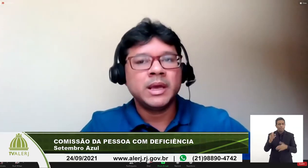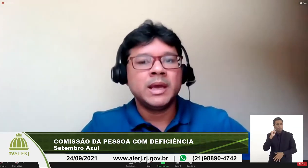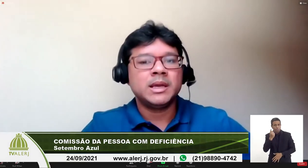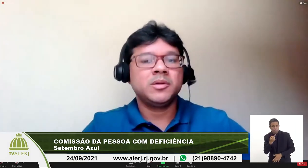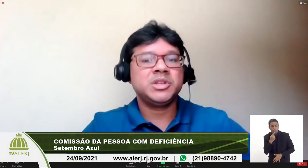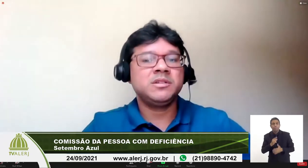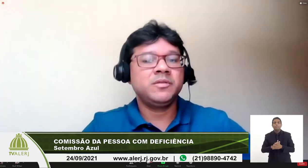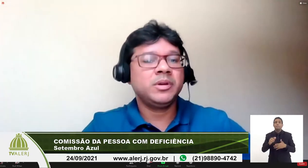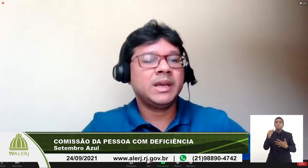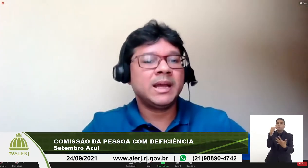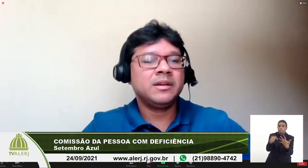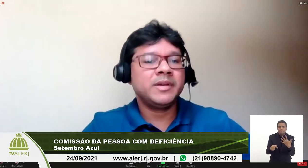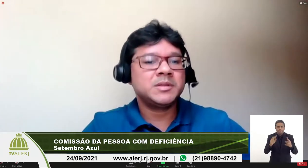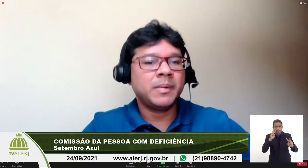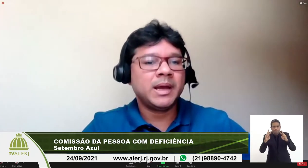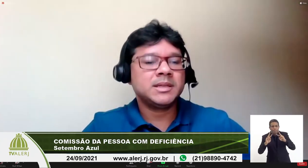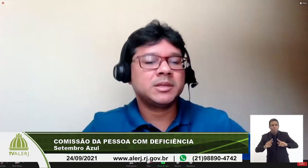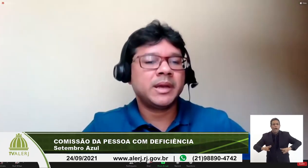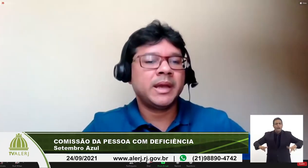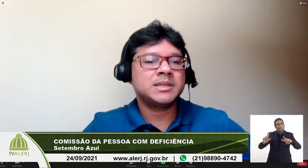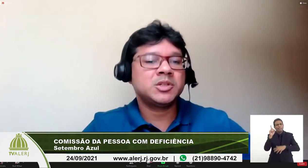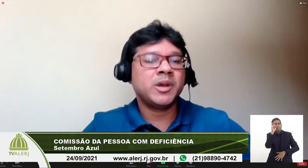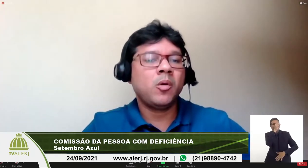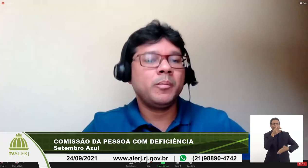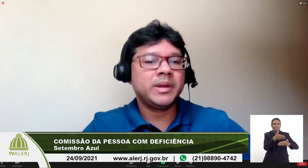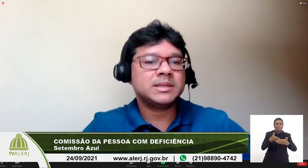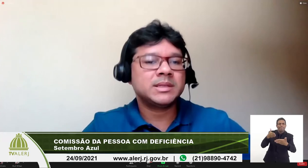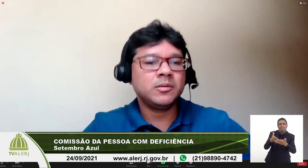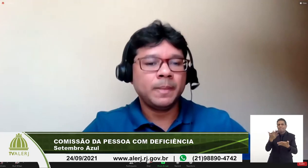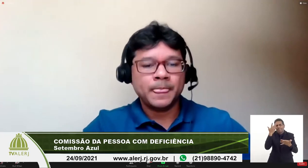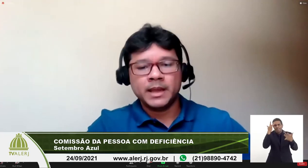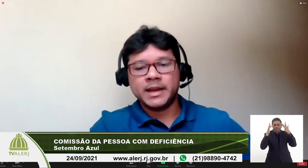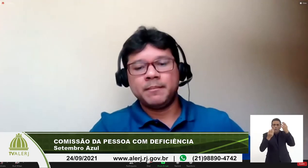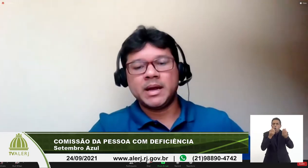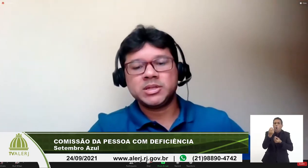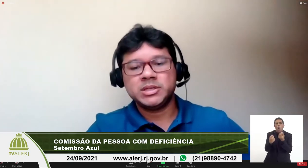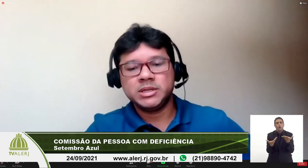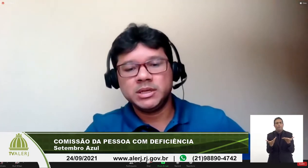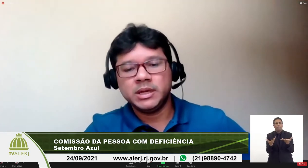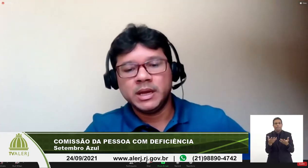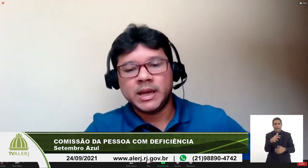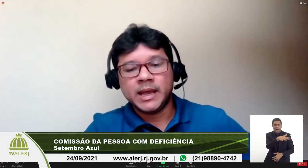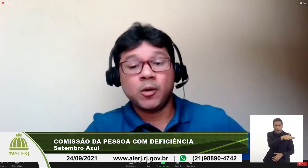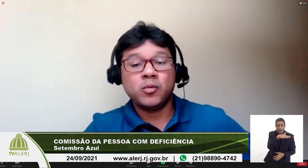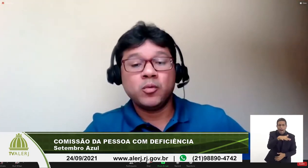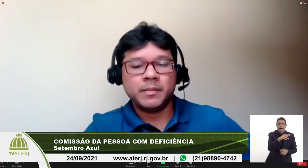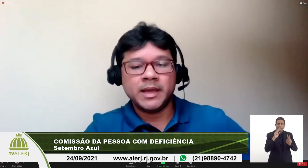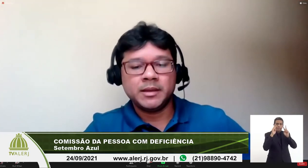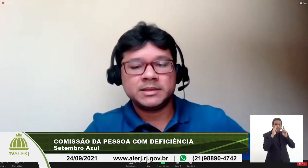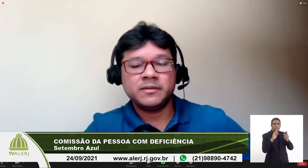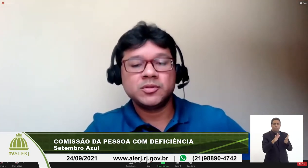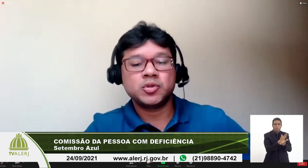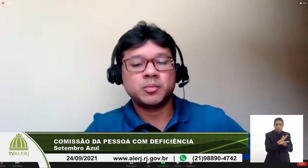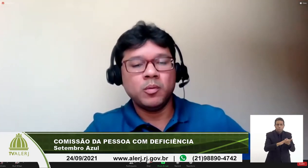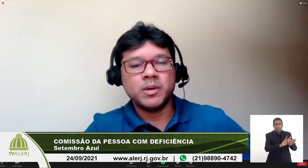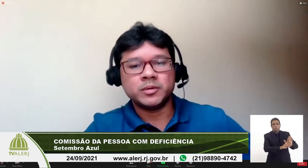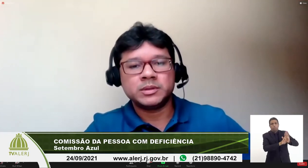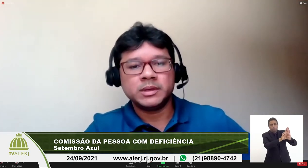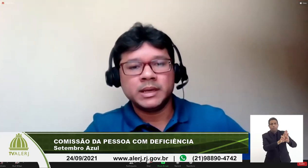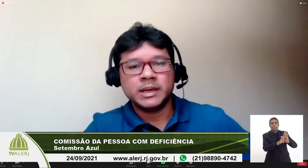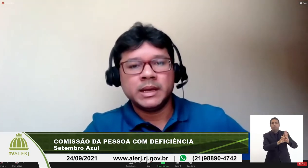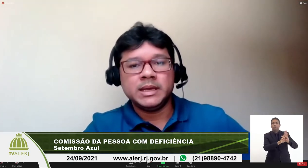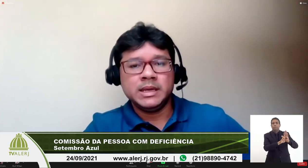Surdos então a gente viu que cada vez mais existe uma incompreensão da parte de alguns serviços